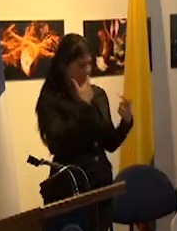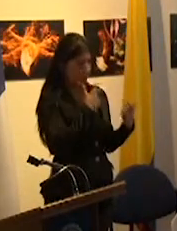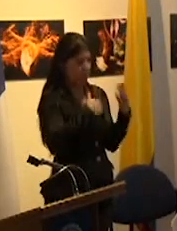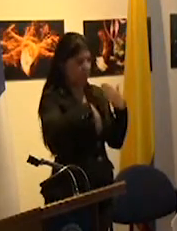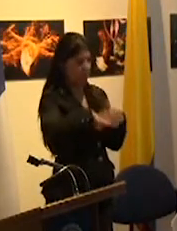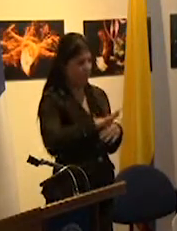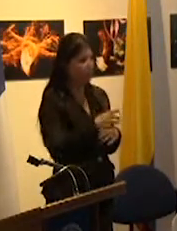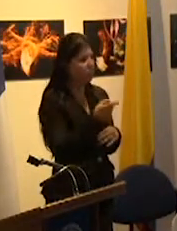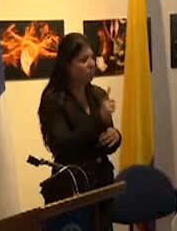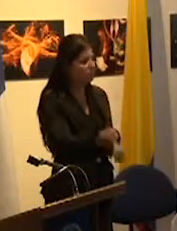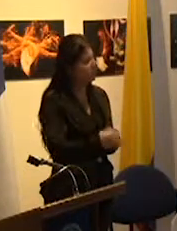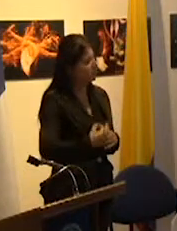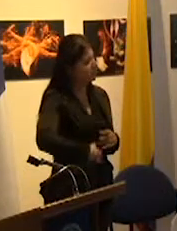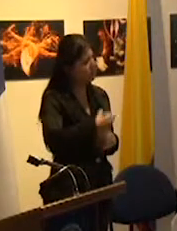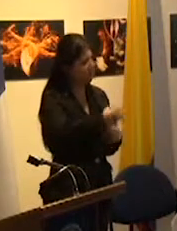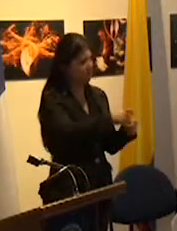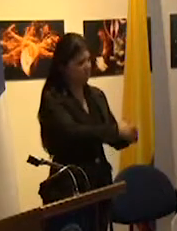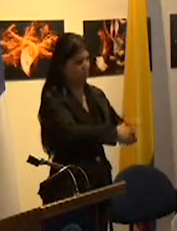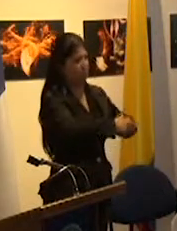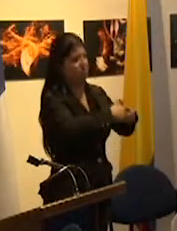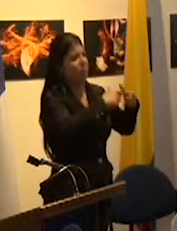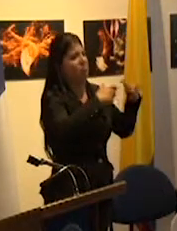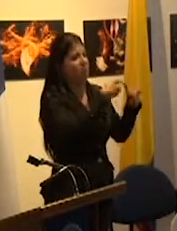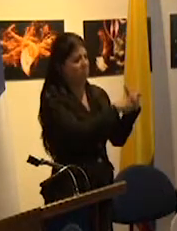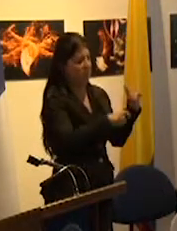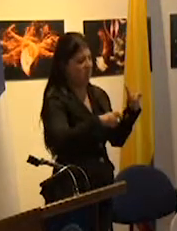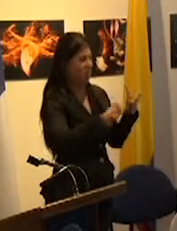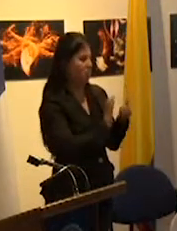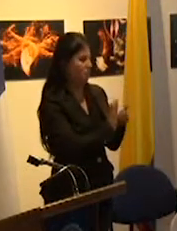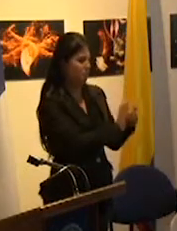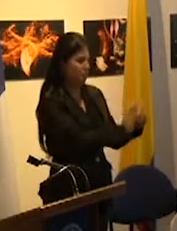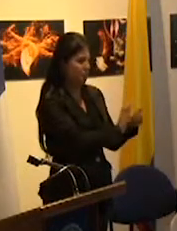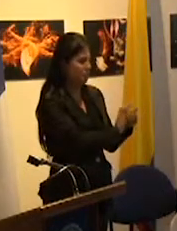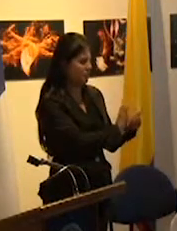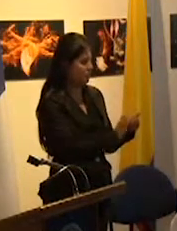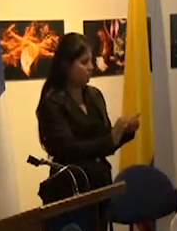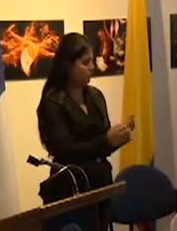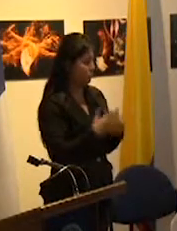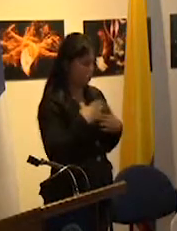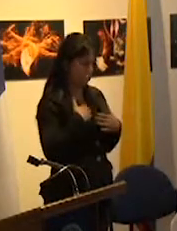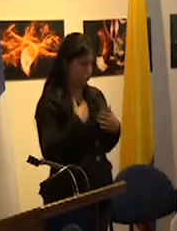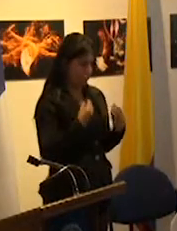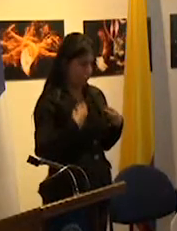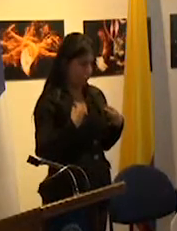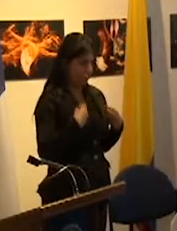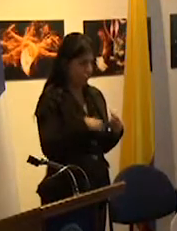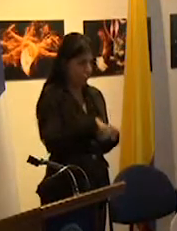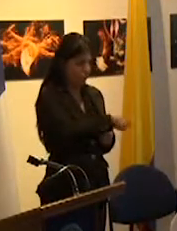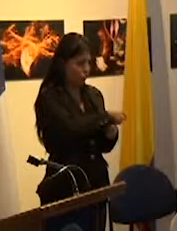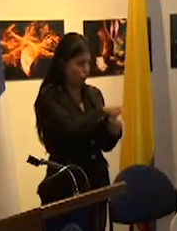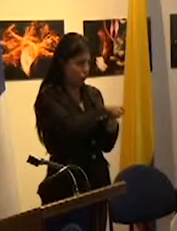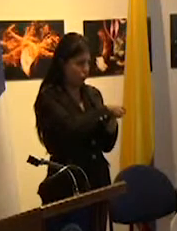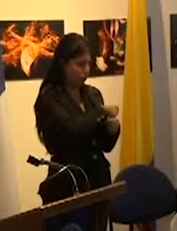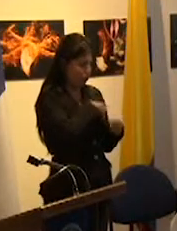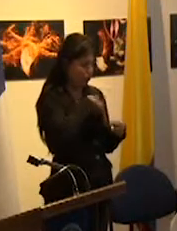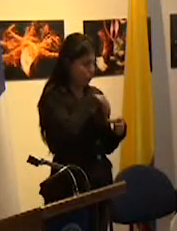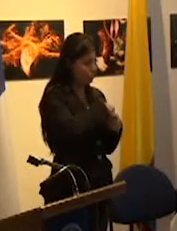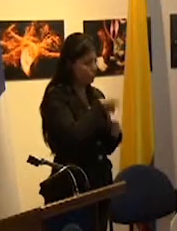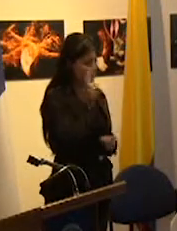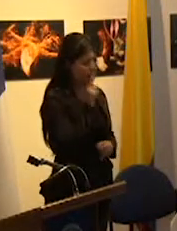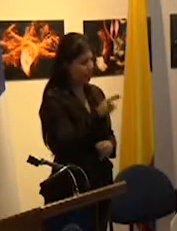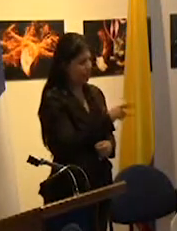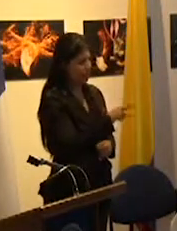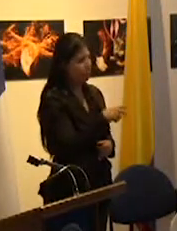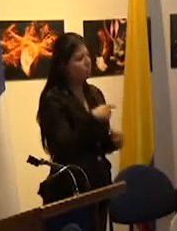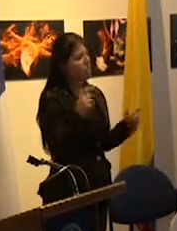constante de la población que se aísla en guetos yo vivo en una ciudad en la cual cada